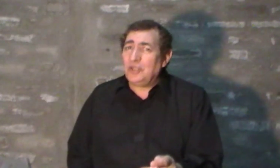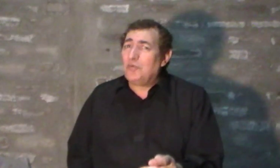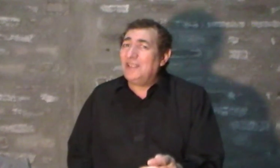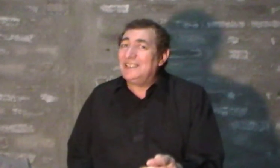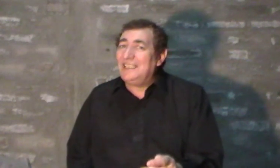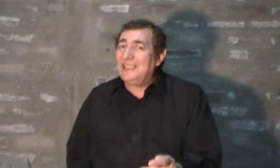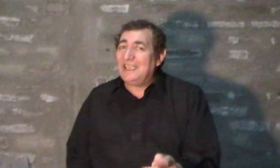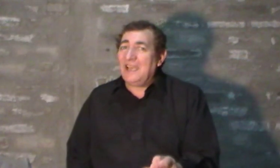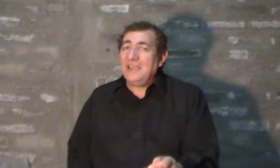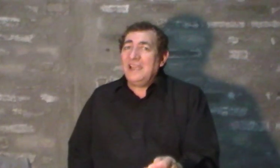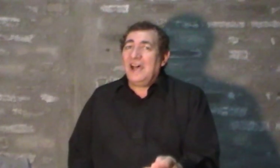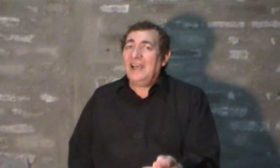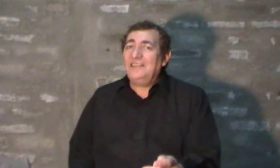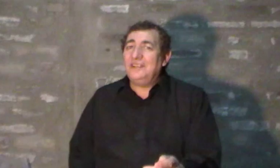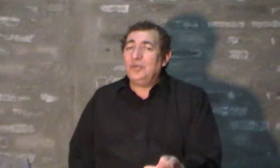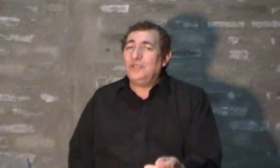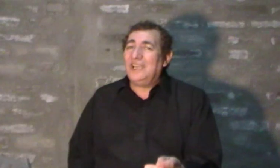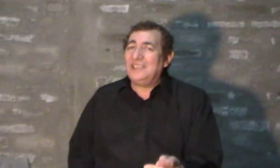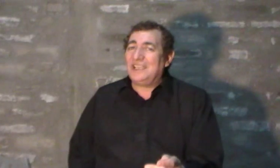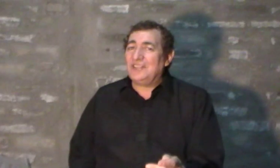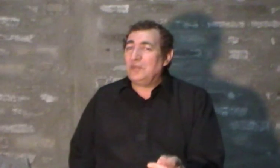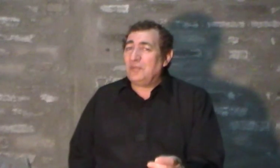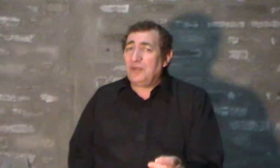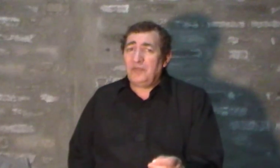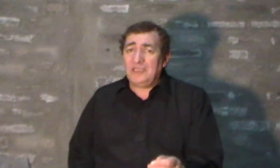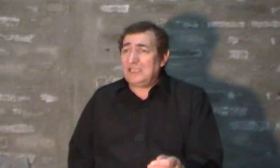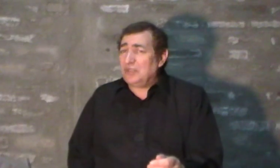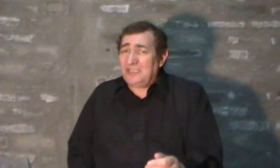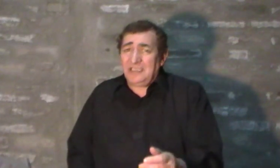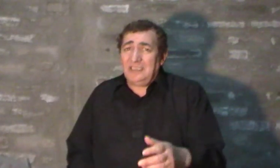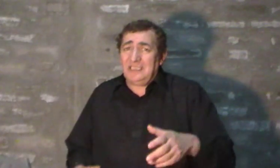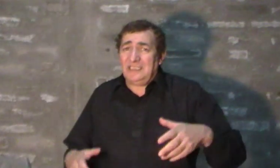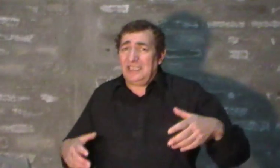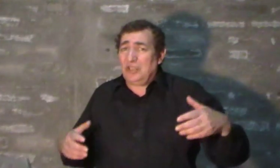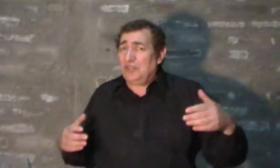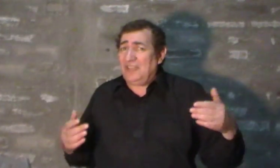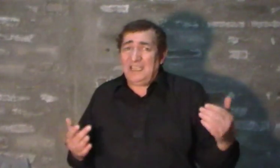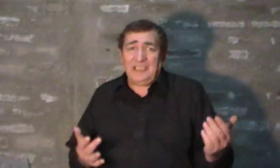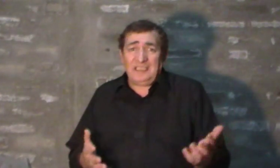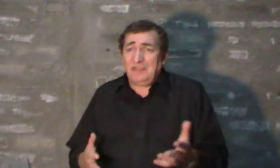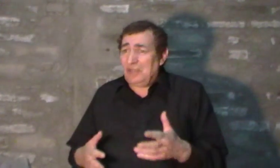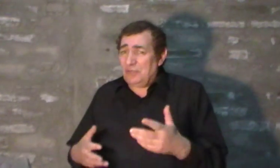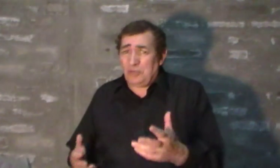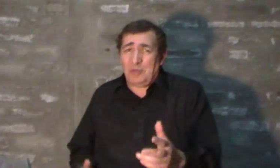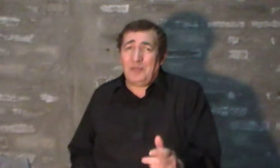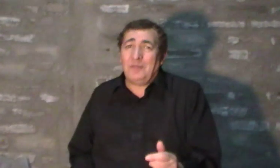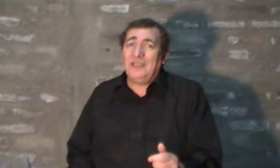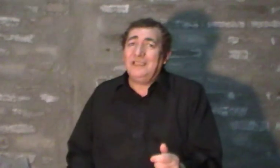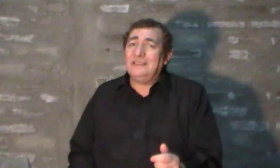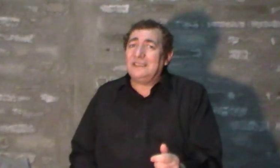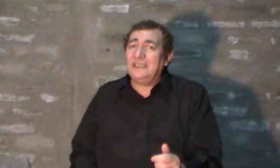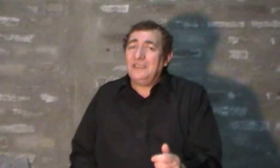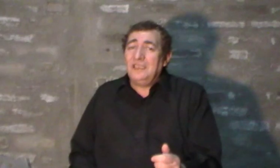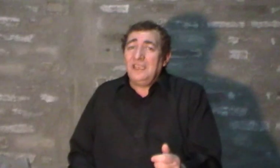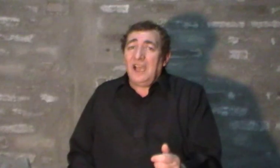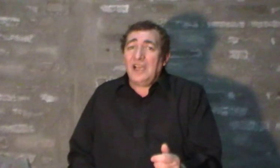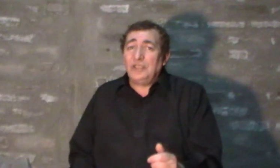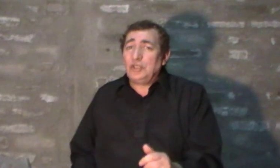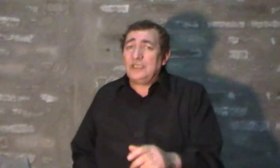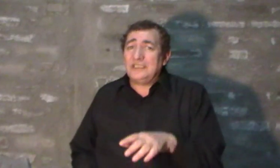No cualquiera hace una atracción perfecta. Hay otra gente que atrae cosas negativas en forma permanente, hay otros que